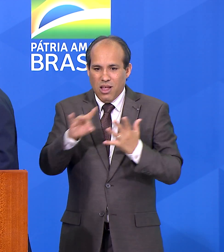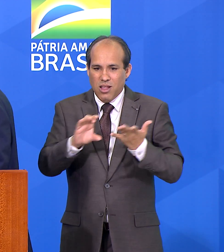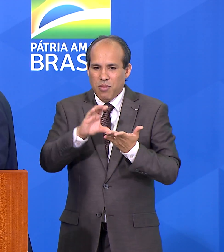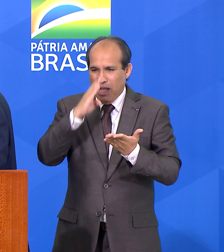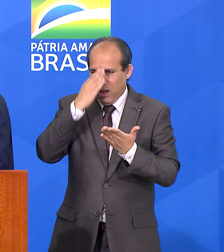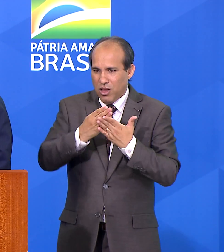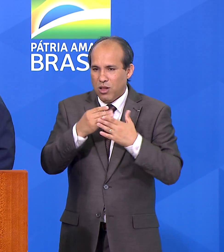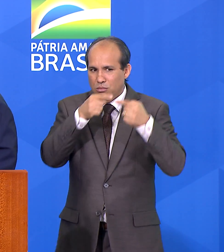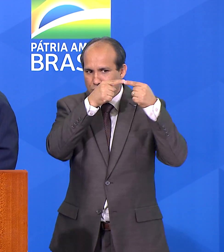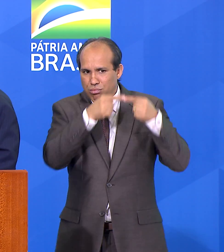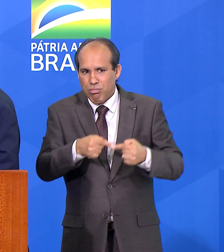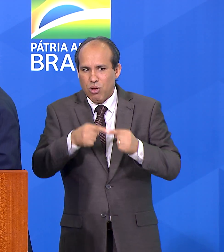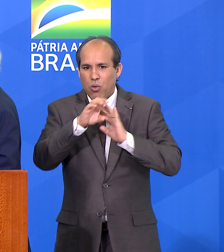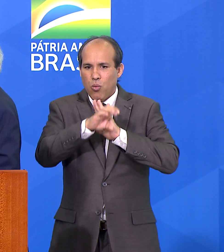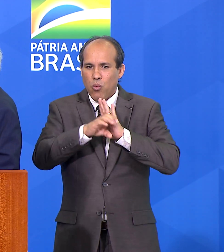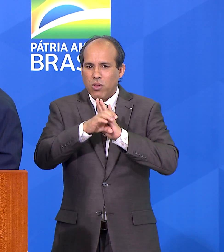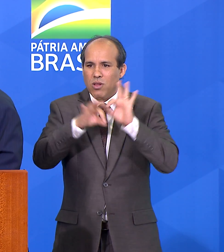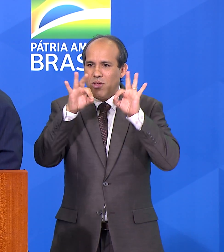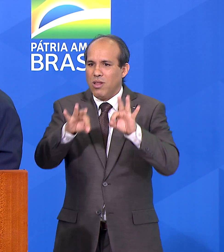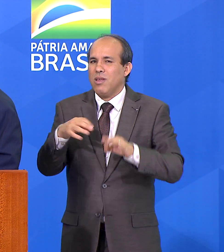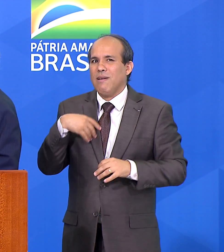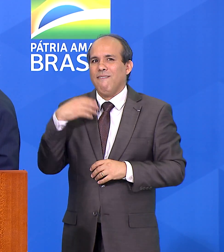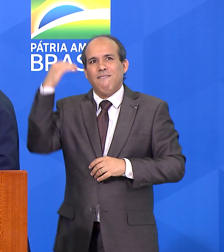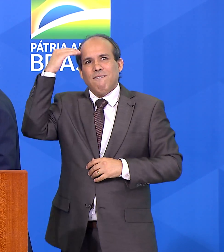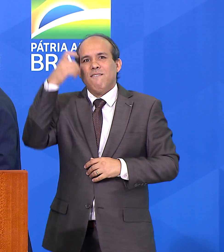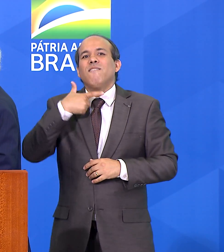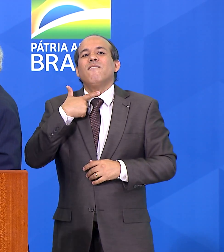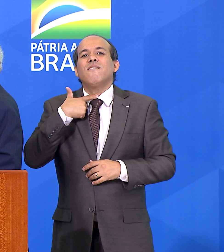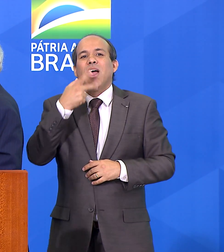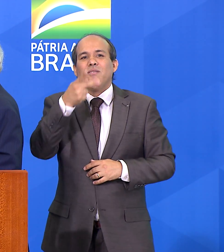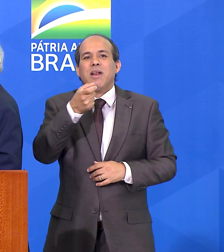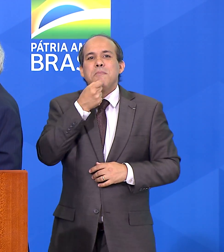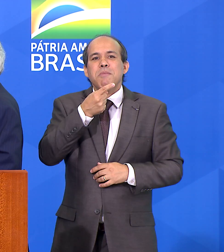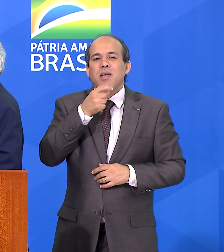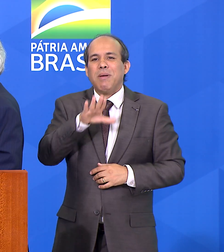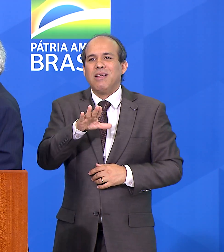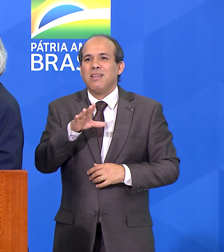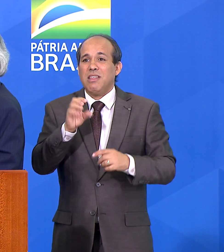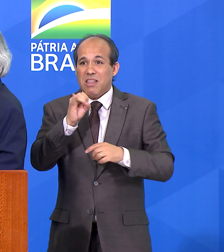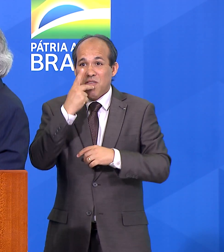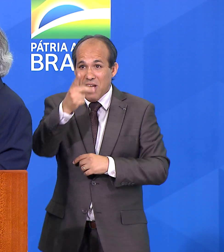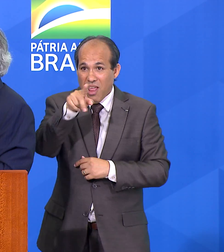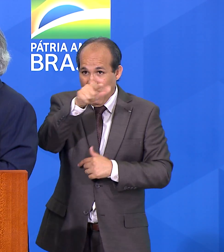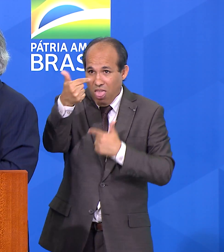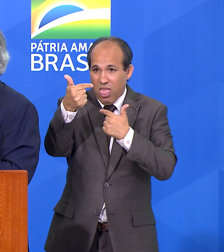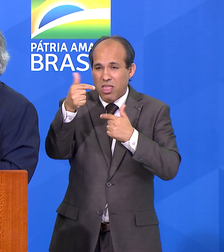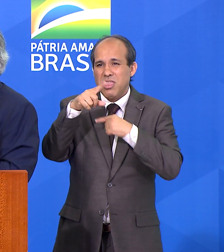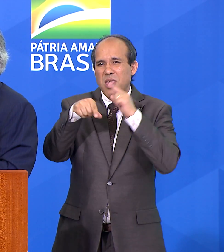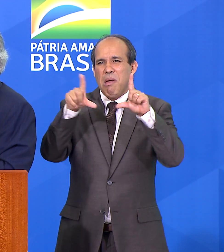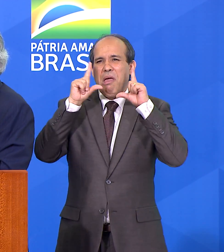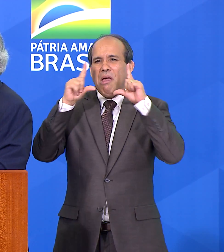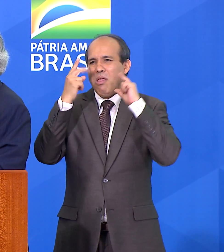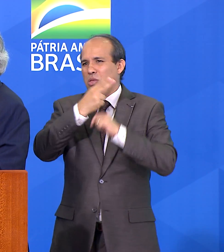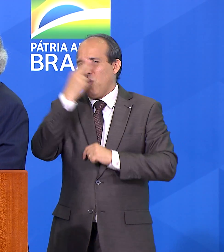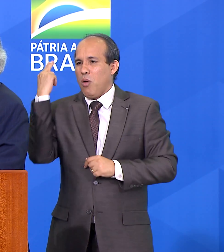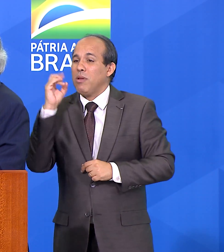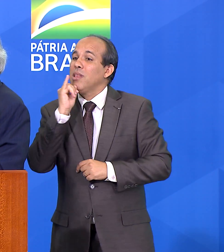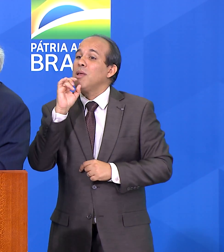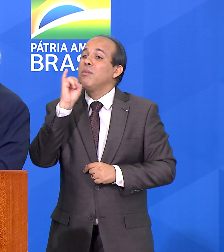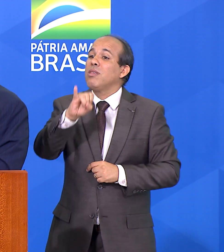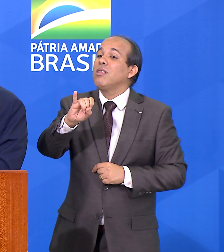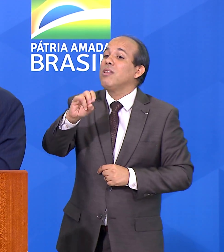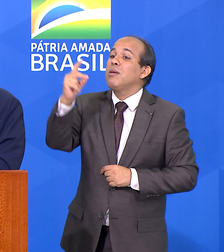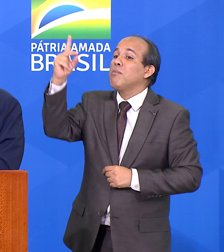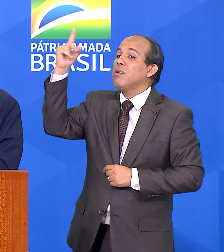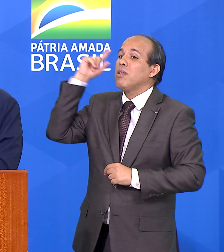Eu estou resistindo à piada, porque senão vai ser a manchete. Mas, se fossem tempos passados, nós íamos criar a